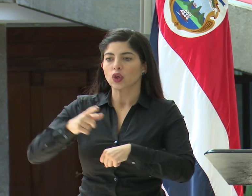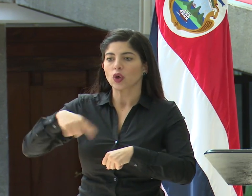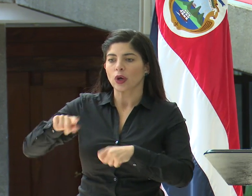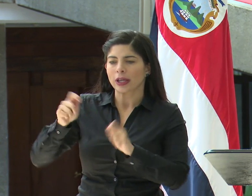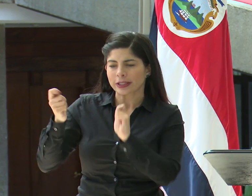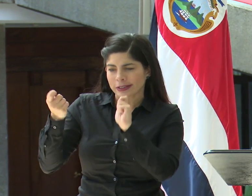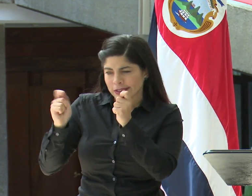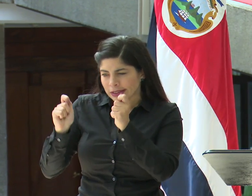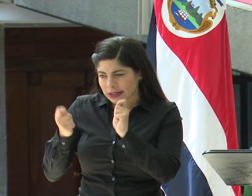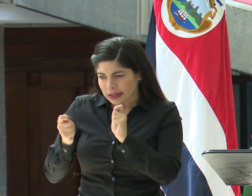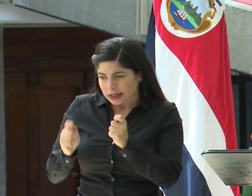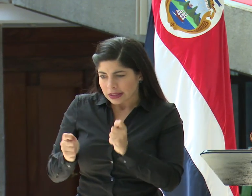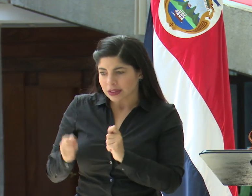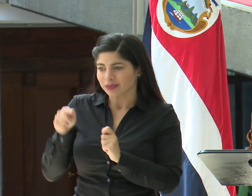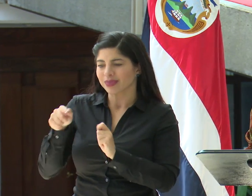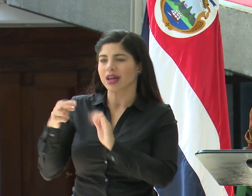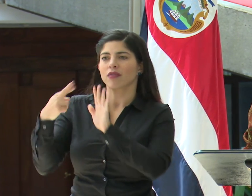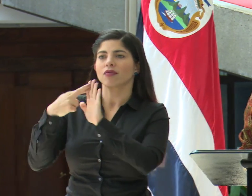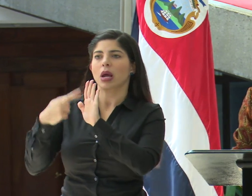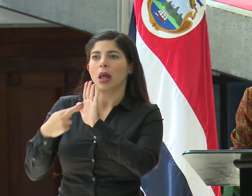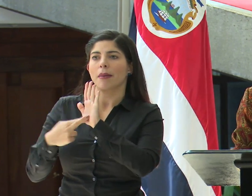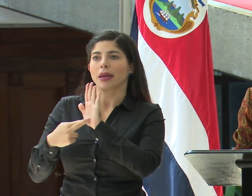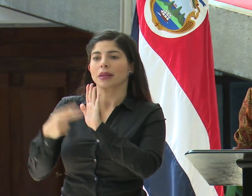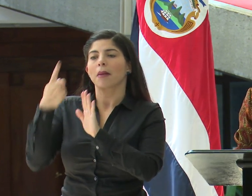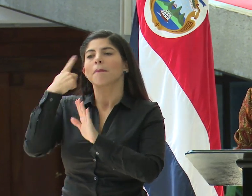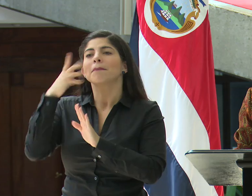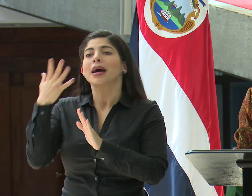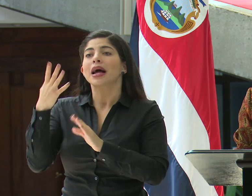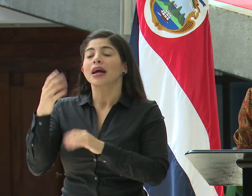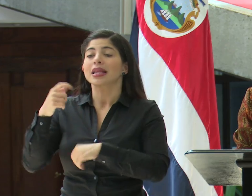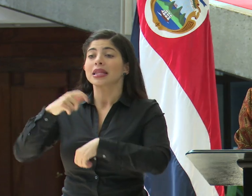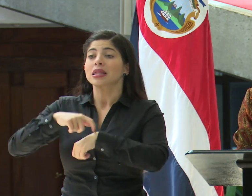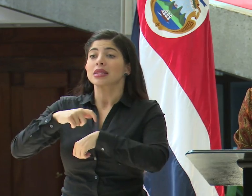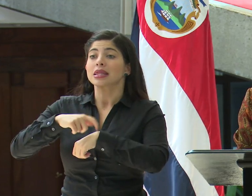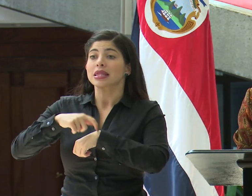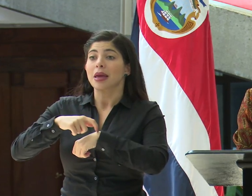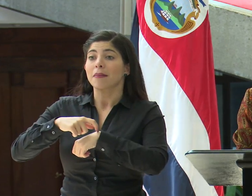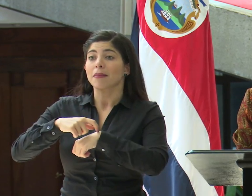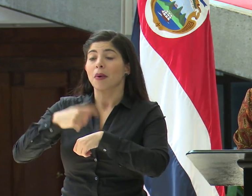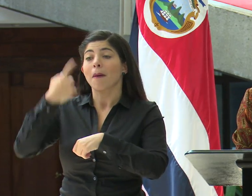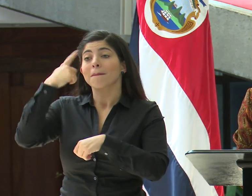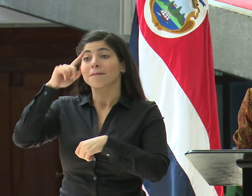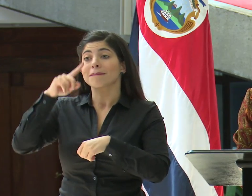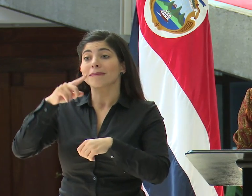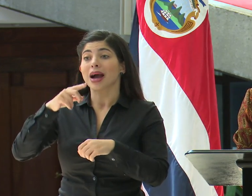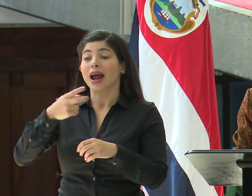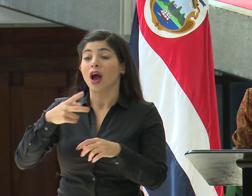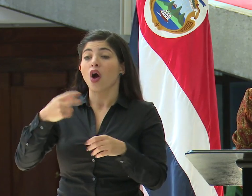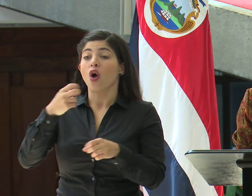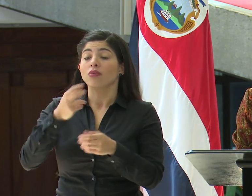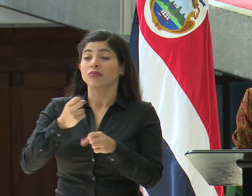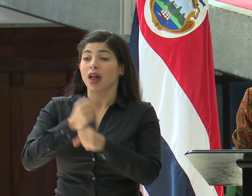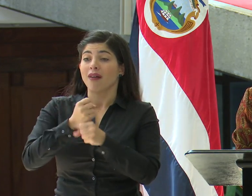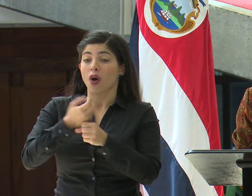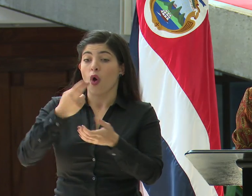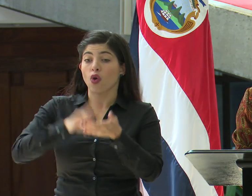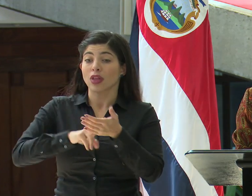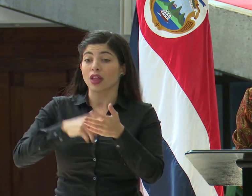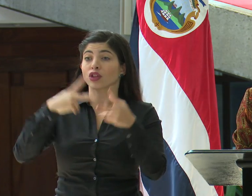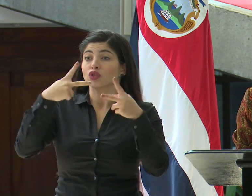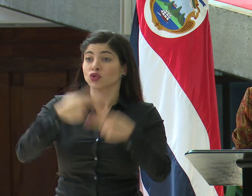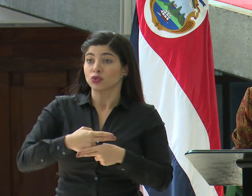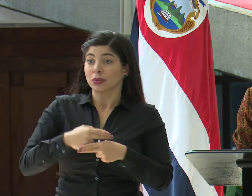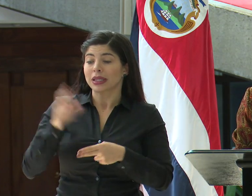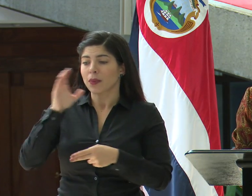modificaciones al reglamento para cortar los plazos para suspender los contratos de trabajo, entendiendo que esta es una